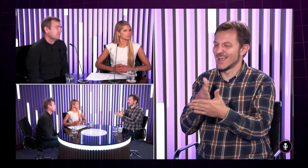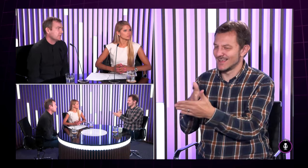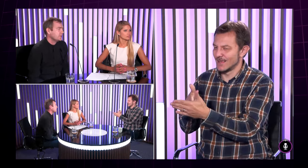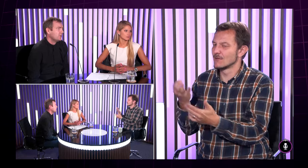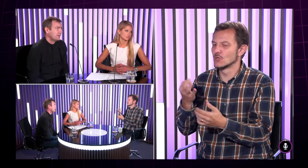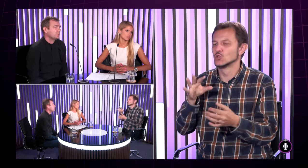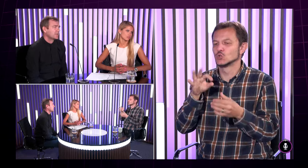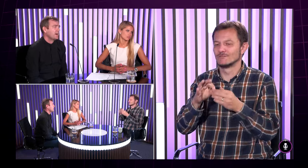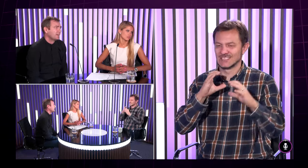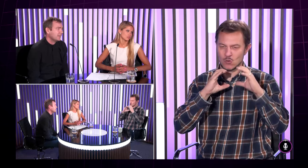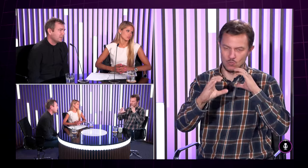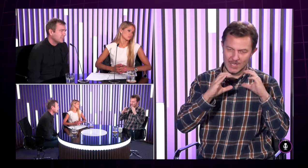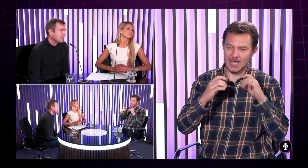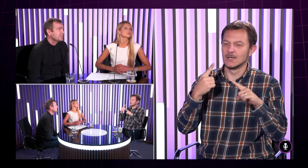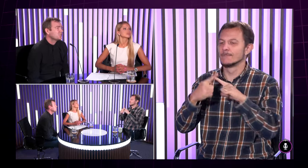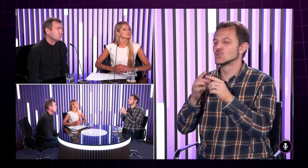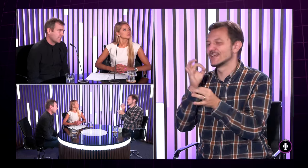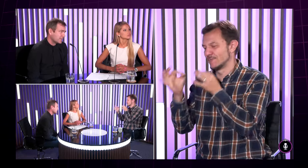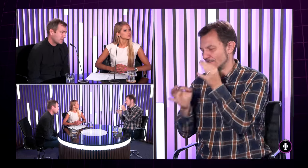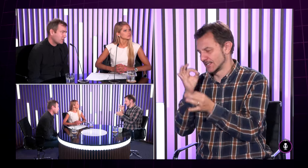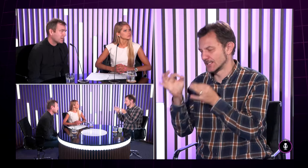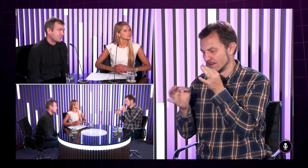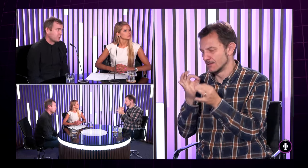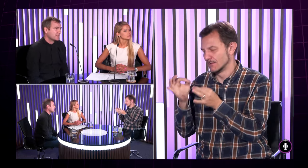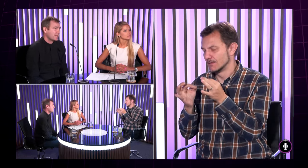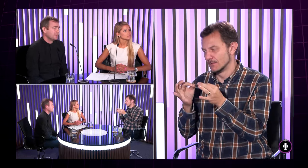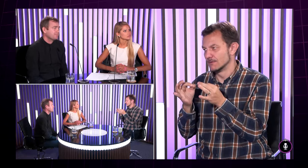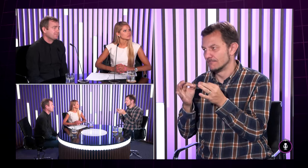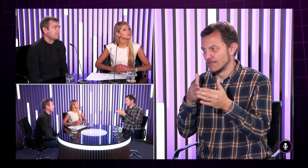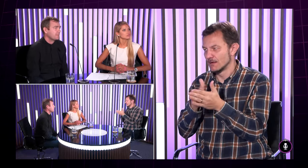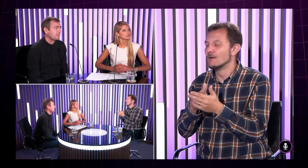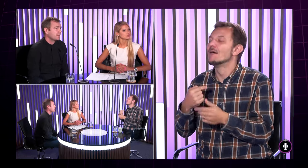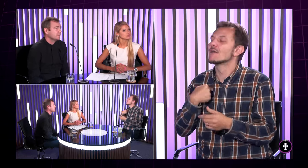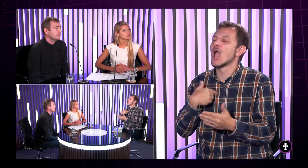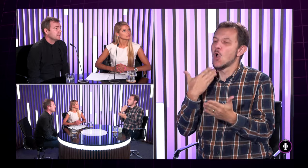Naozaj vidím veľký problém alebo také bariéry s komunikáciou a s informáciami.